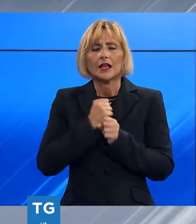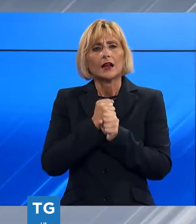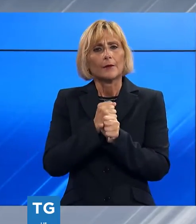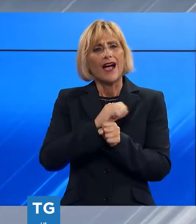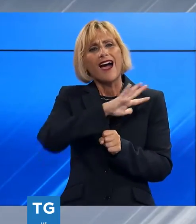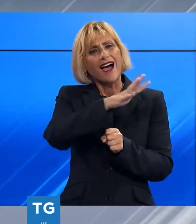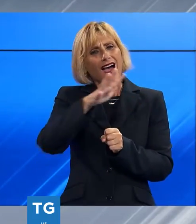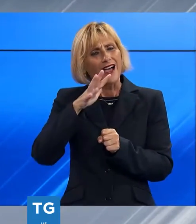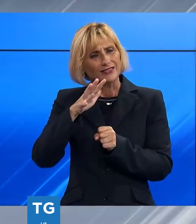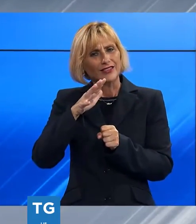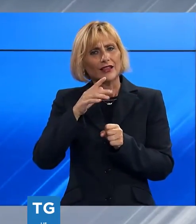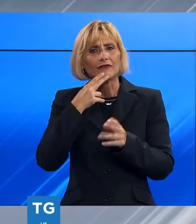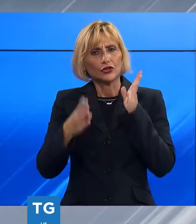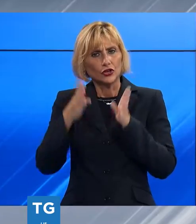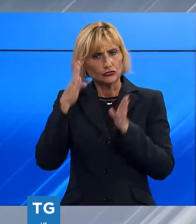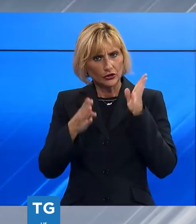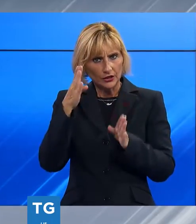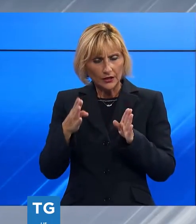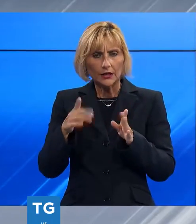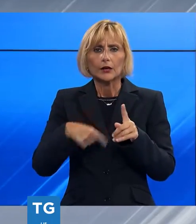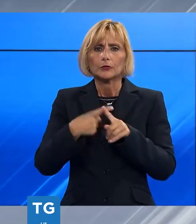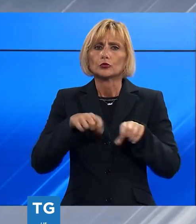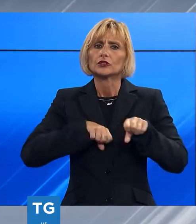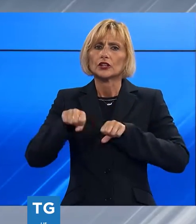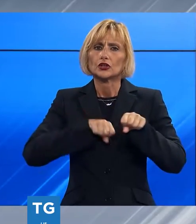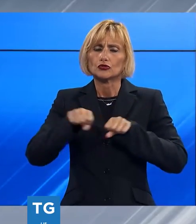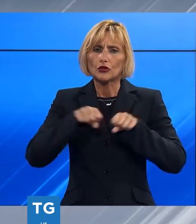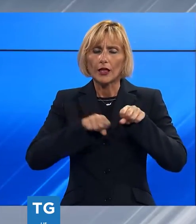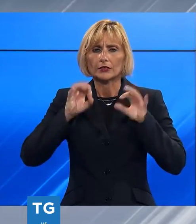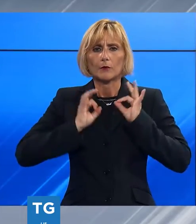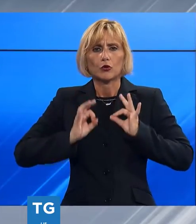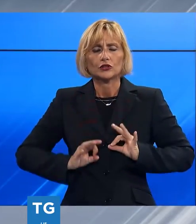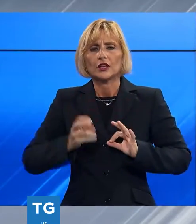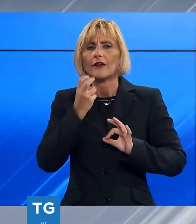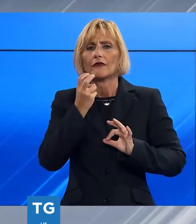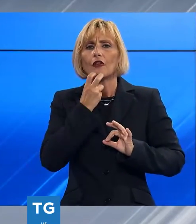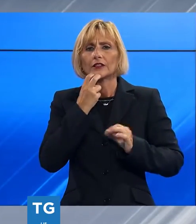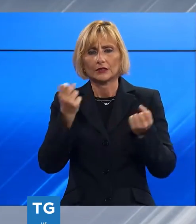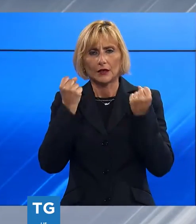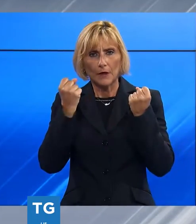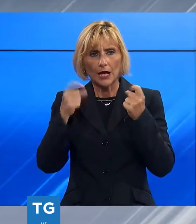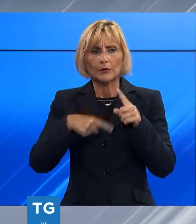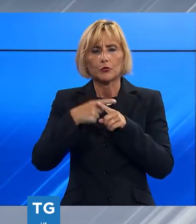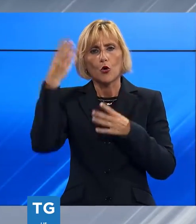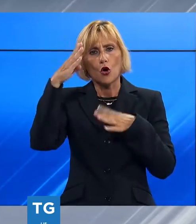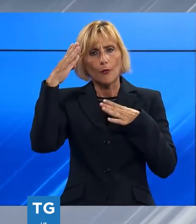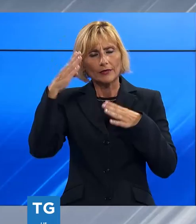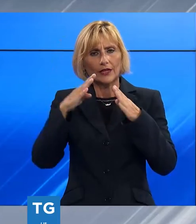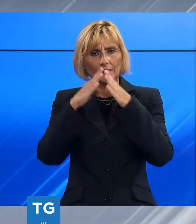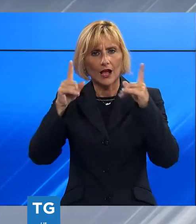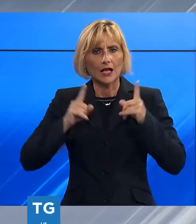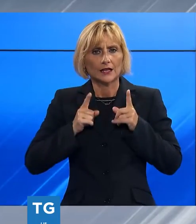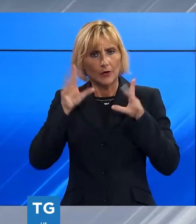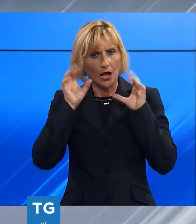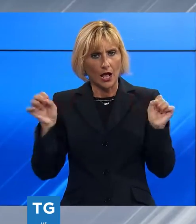comandi di Polizia Municipale, oltre al dirigente del commissariato di Polizia di Forte dei Marmi e al comandante della caserma dei carabinieri.